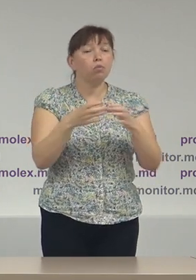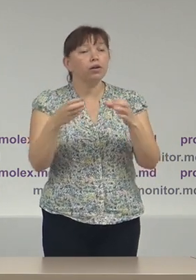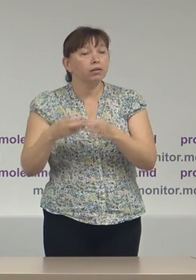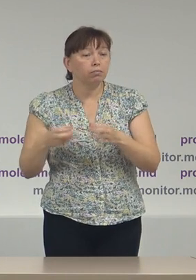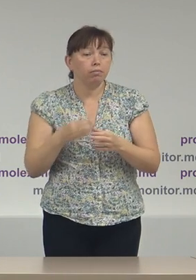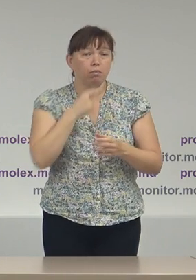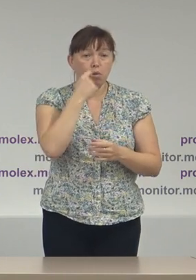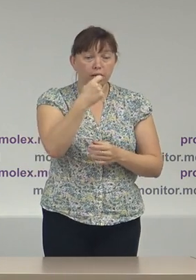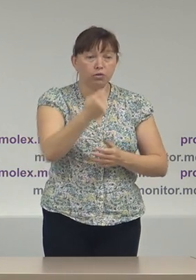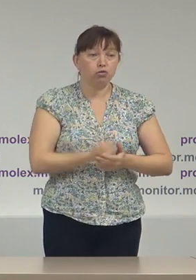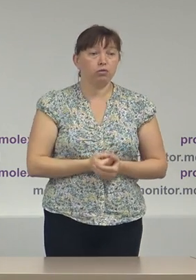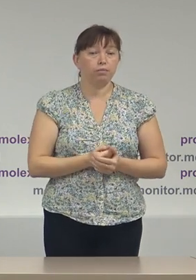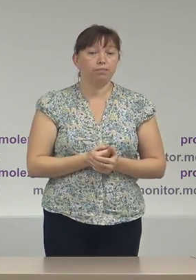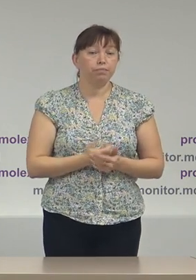politice.